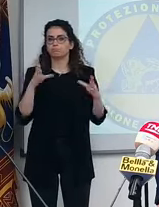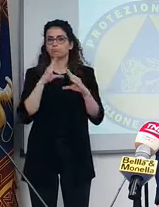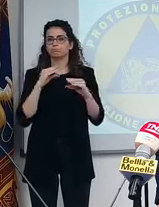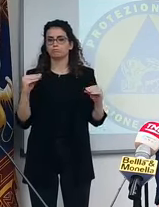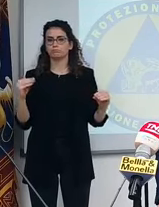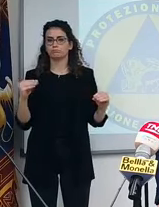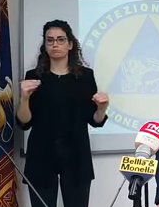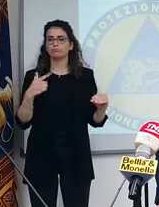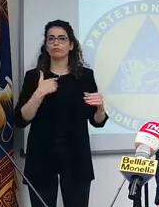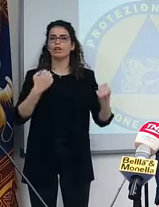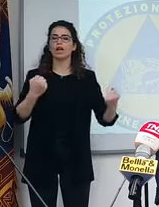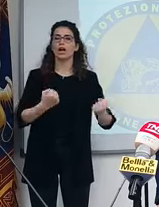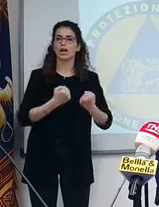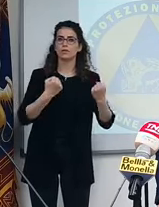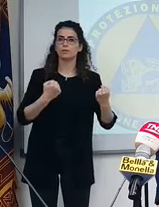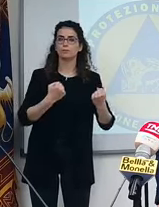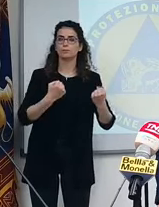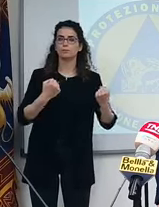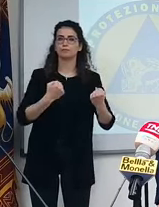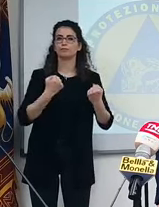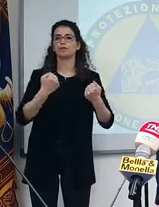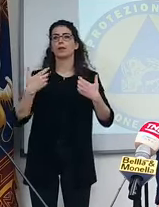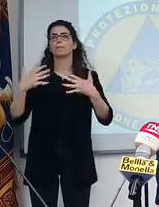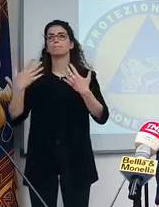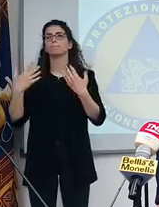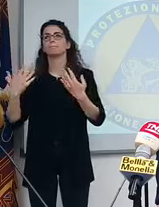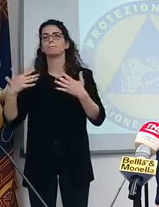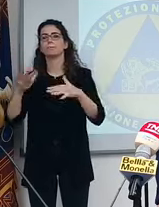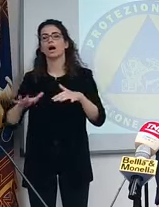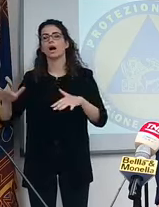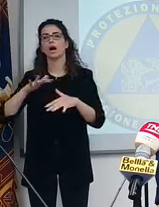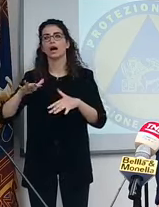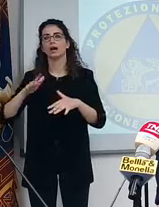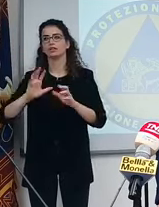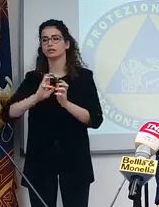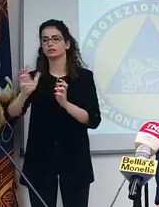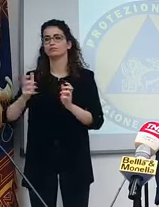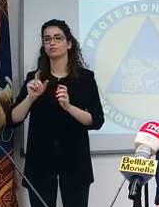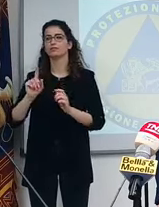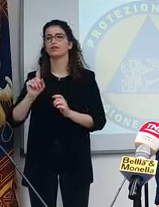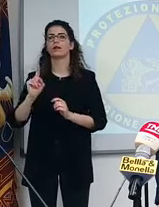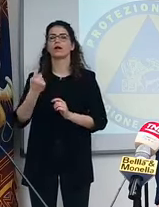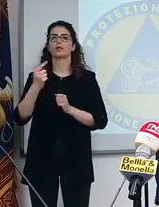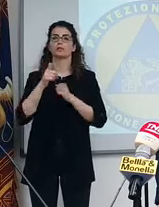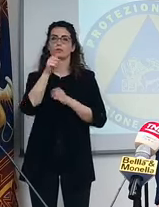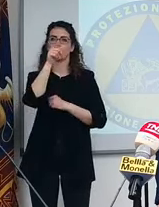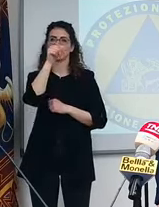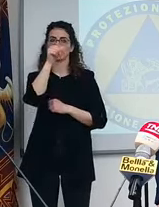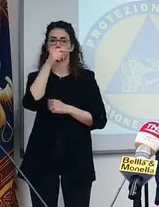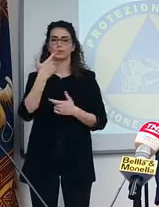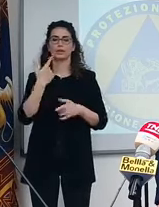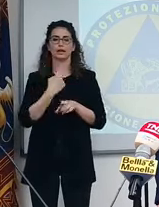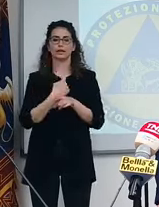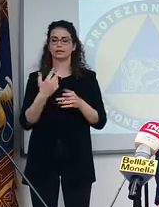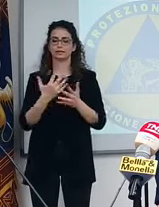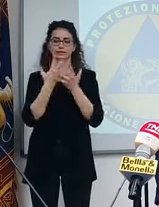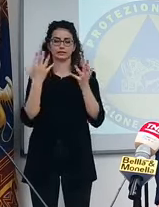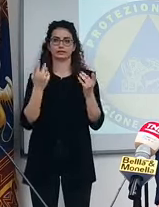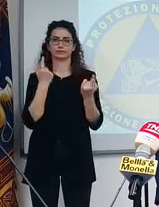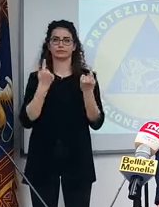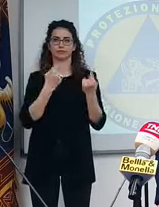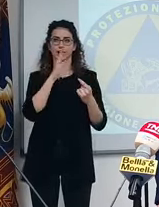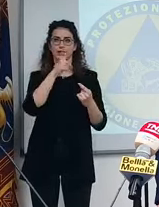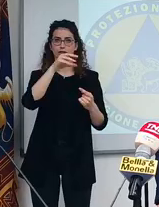fiere, spettacoli, parchi, eccetera, dal primo di luglio, però dovrà essere chiarita questo aspetto del casino.